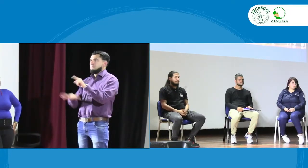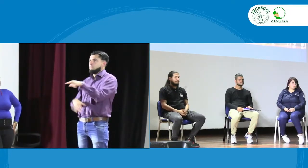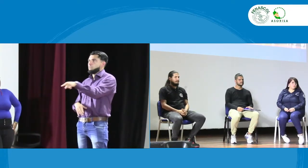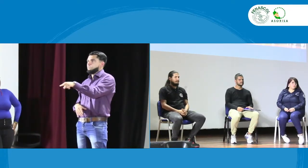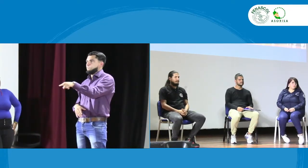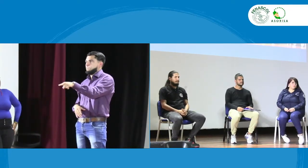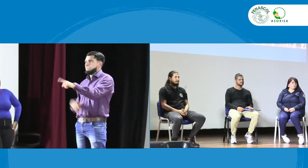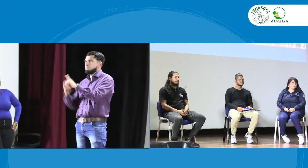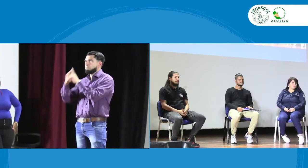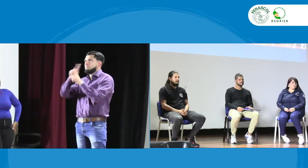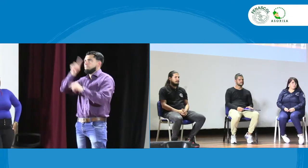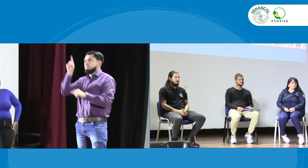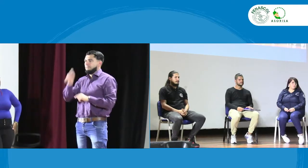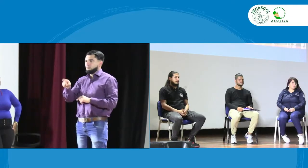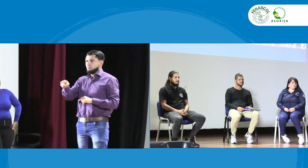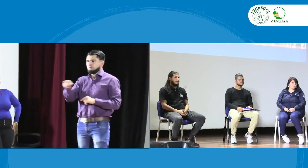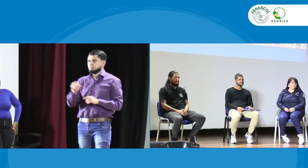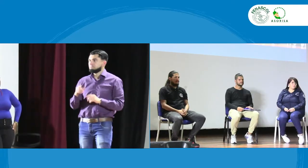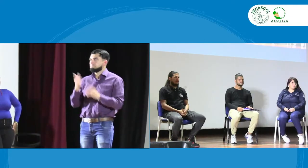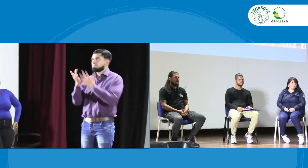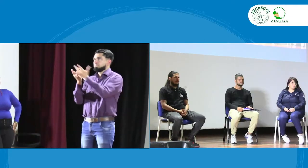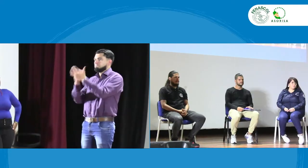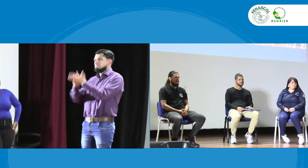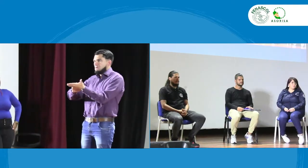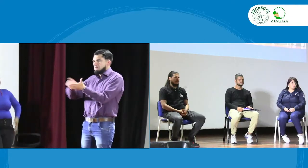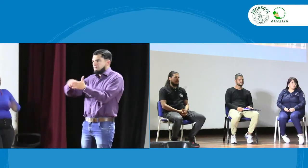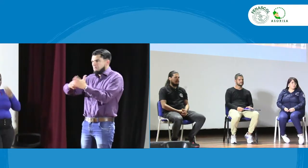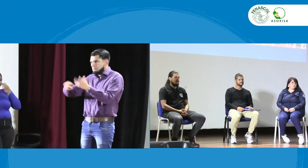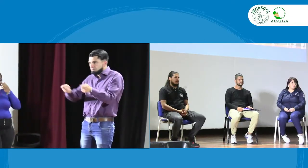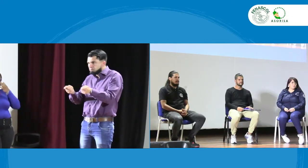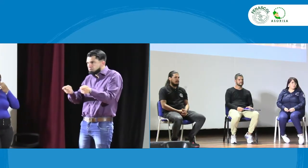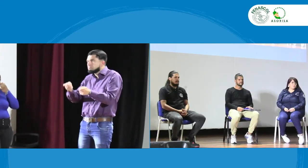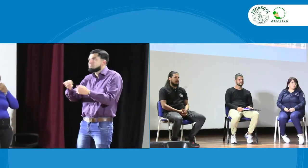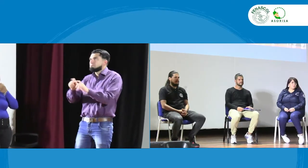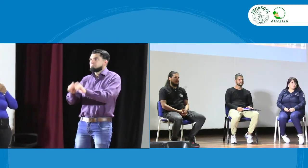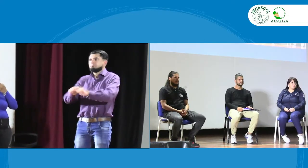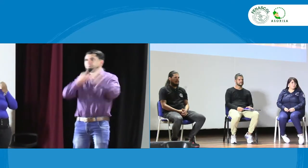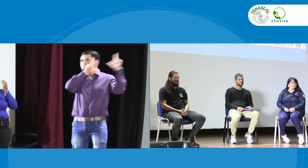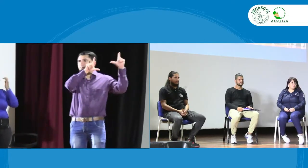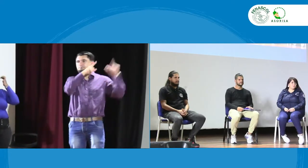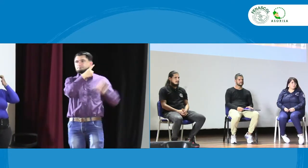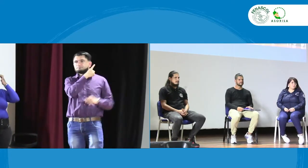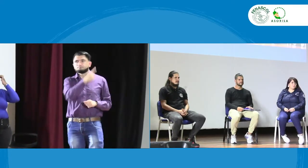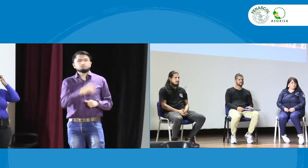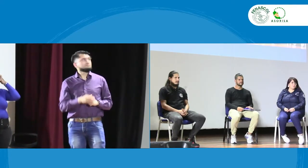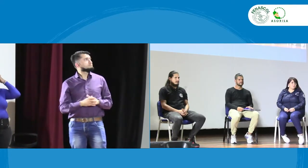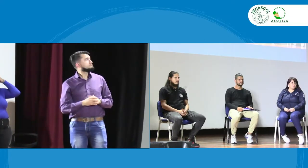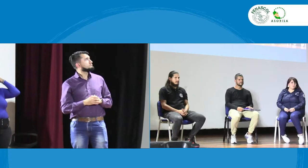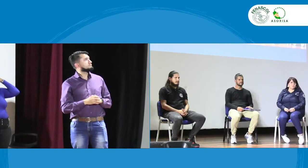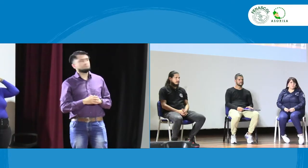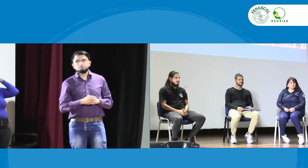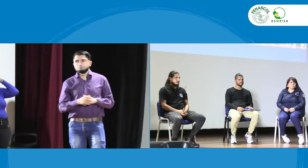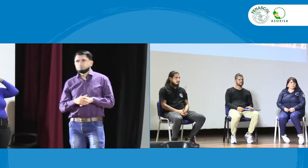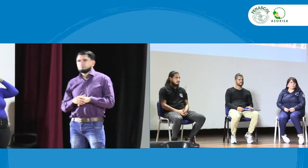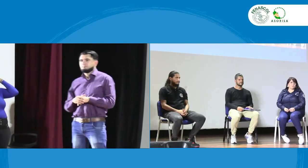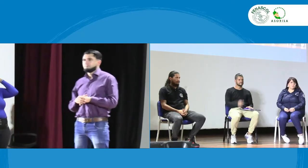Listo, vamos a tener una persona acá en Zoom que va a hacer su pregunta. Denos un momento, por favor.